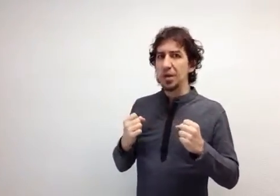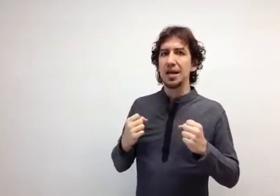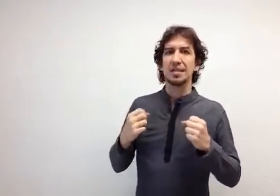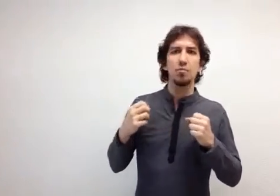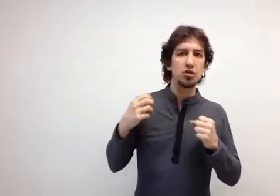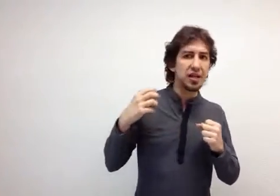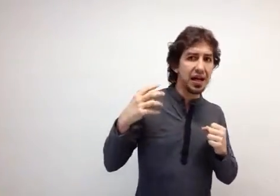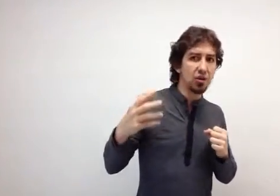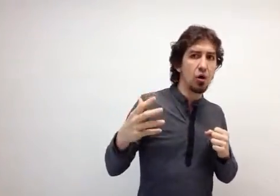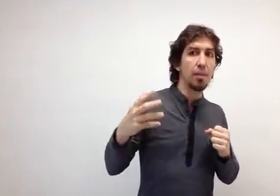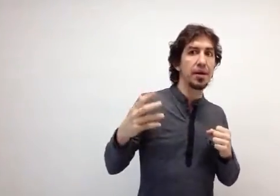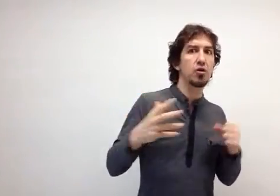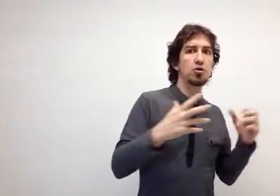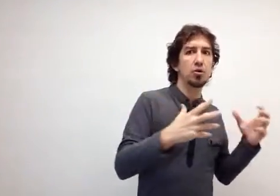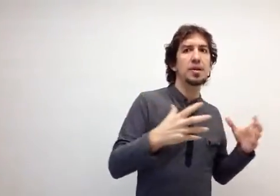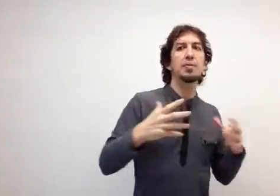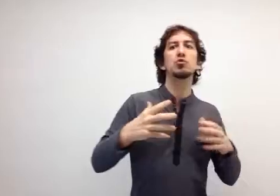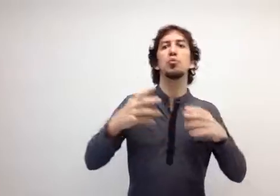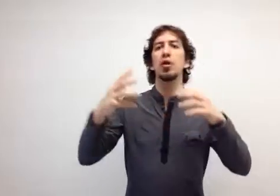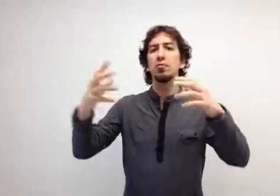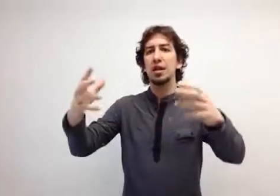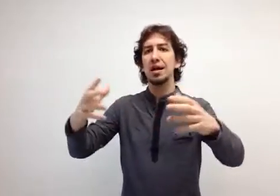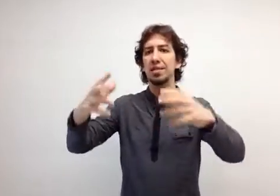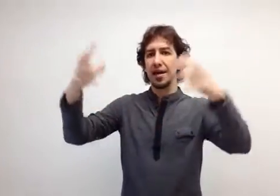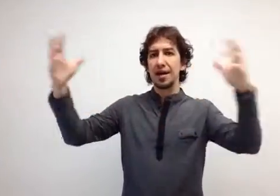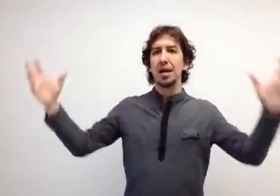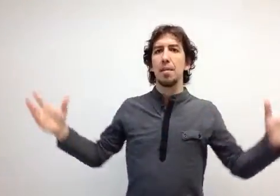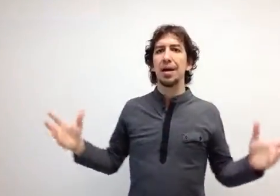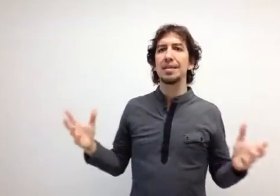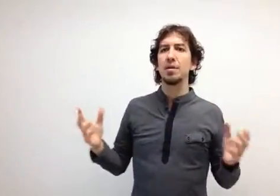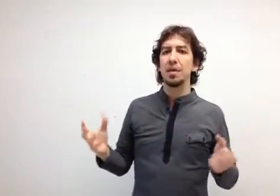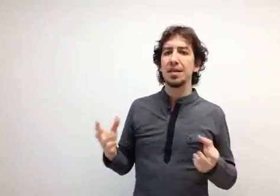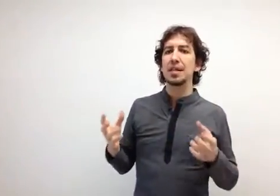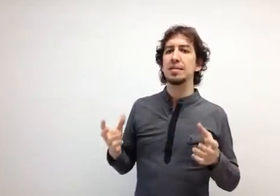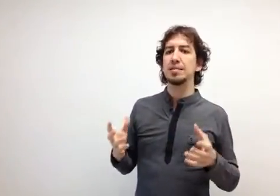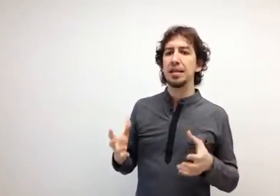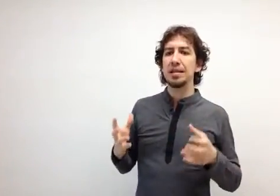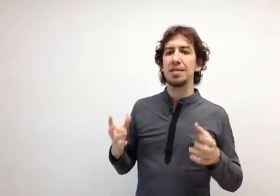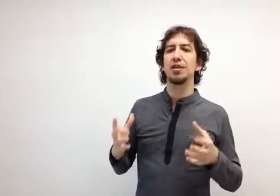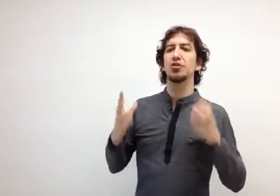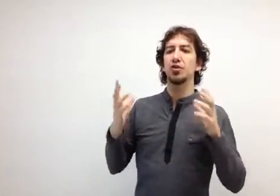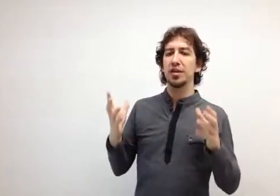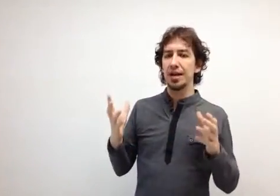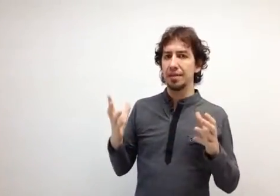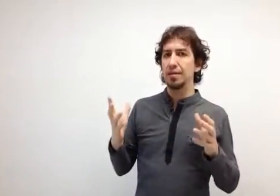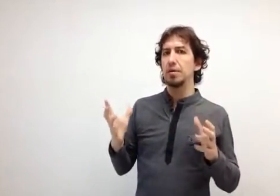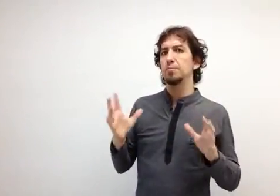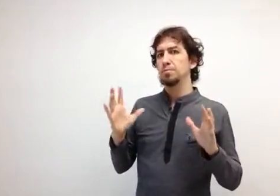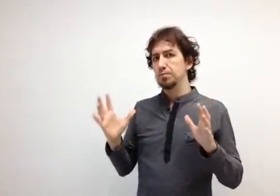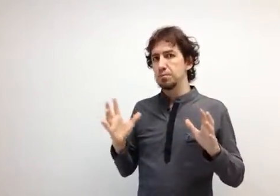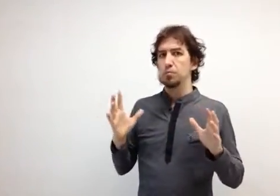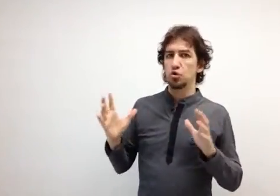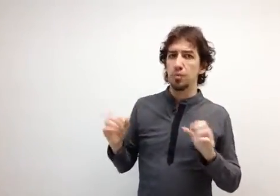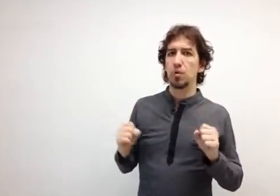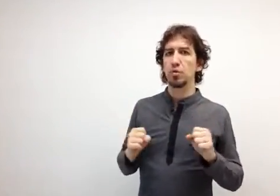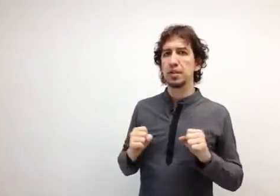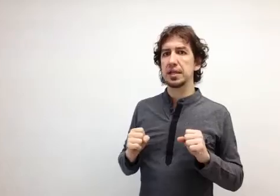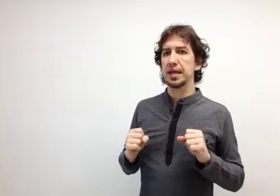¿Estamos llegando a ver cómo esos objetivos podemos alcanzar para tener una cierta visibilidad y notoriedad? Son preguntas que